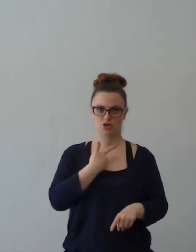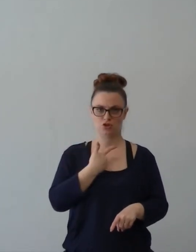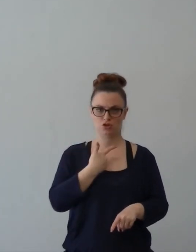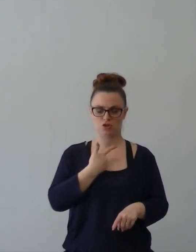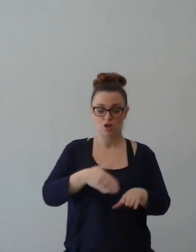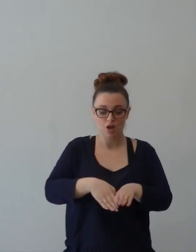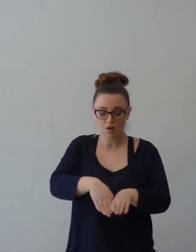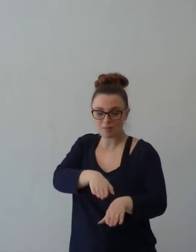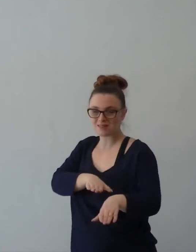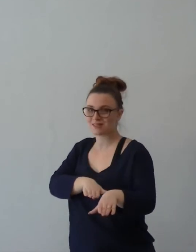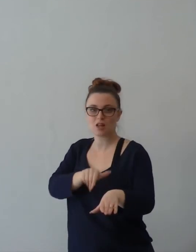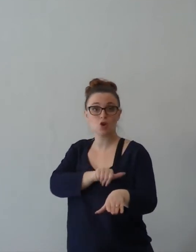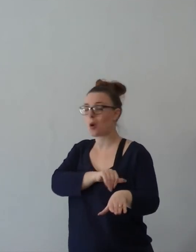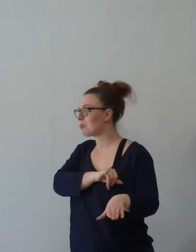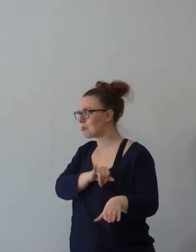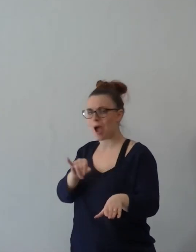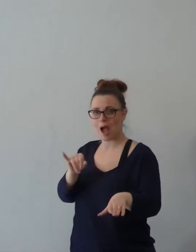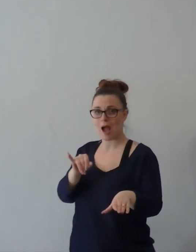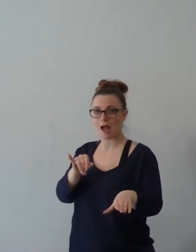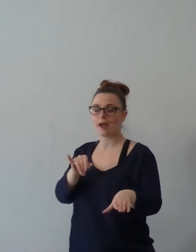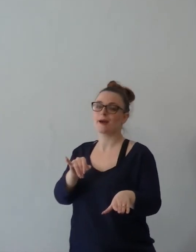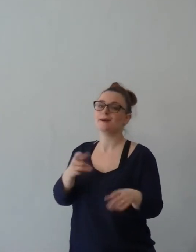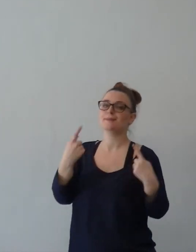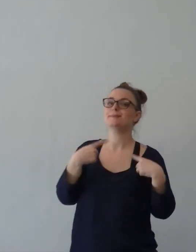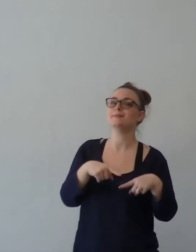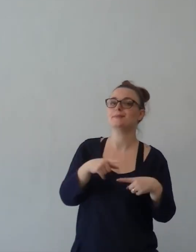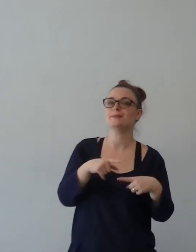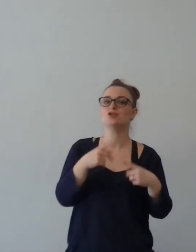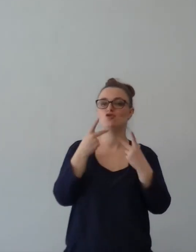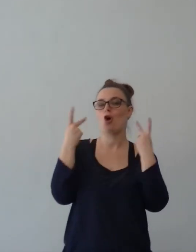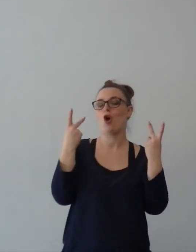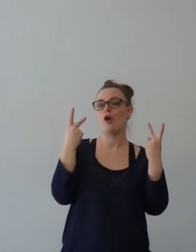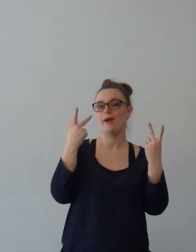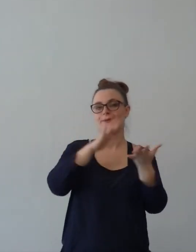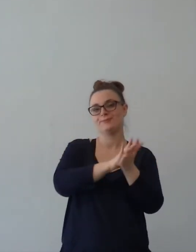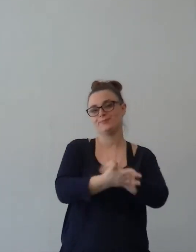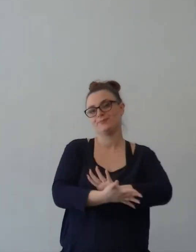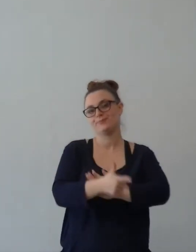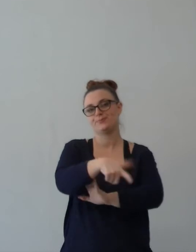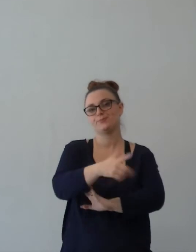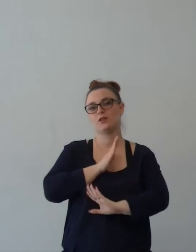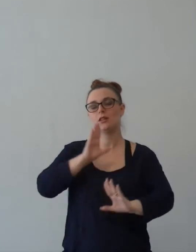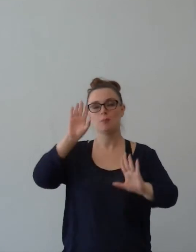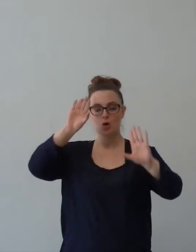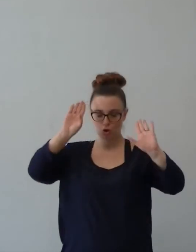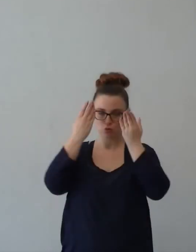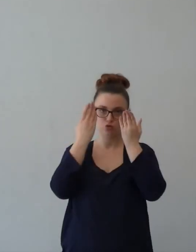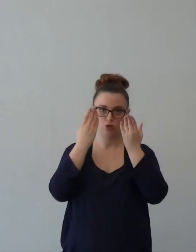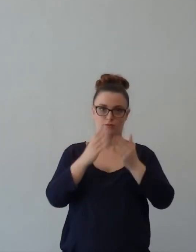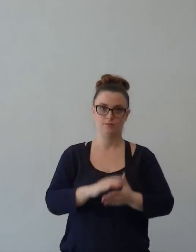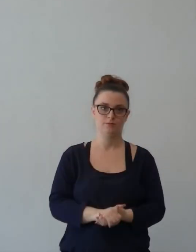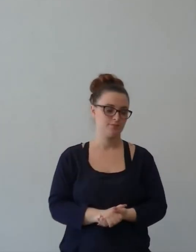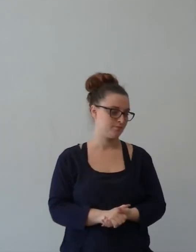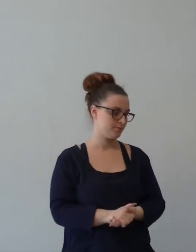il millimetro, allora in quanto lì stiamo uccidendo la nostra gioia. Stiamo chiudendoci alla gioia, stiamo uccidendo tutte le sue.